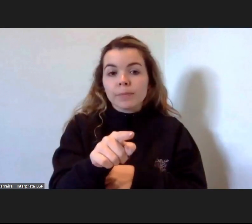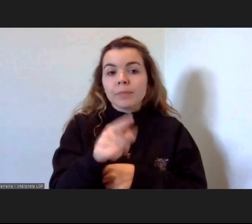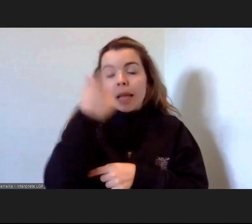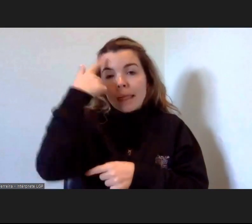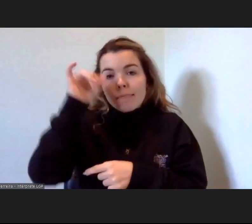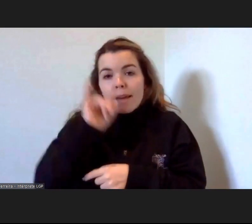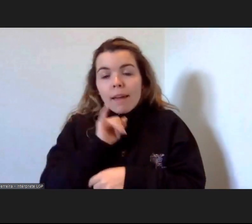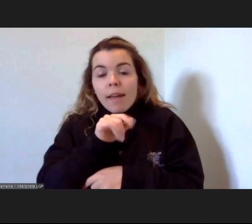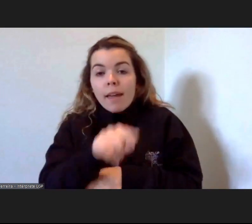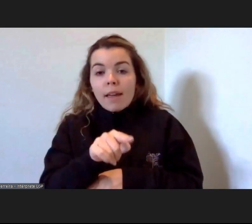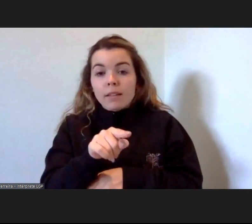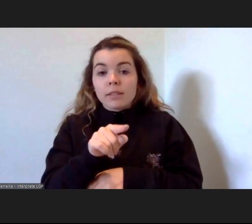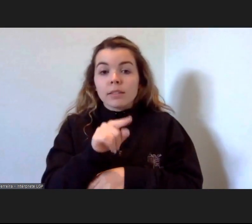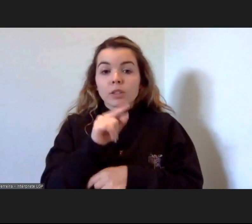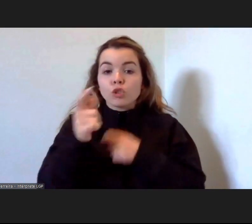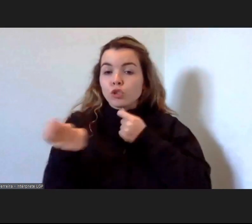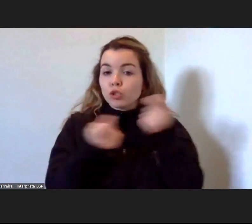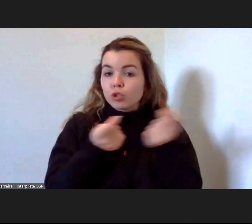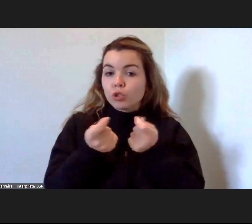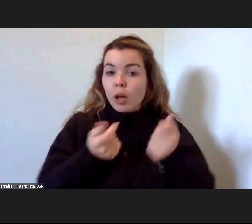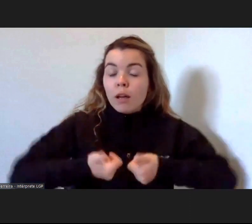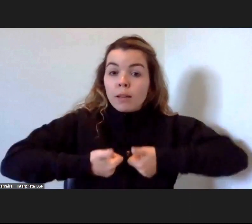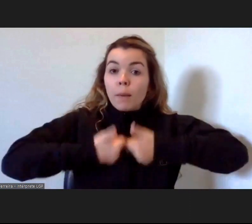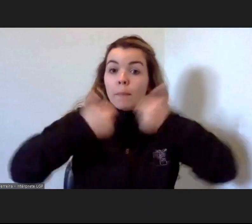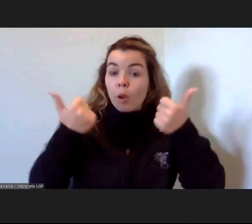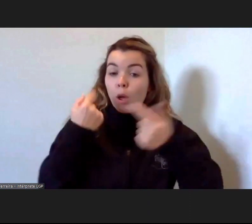gere-se melhor às vezes